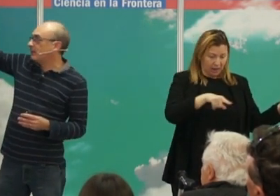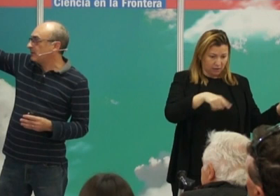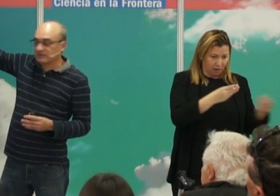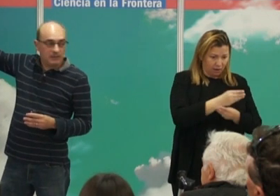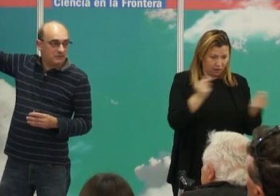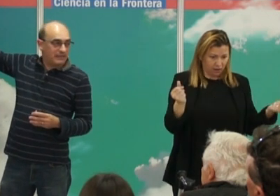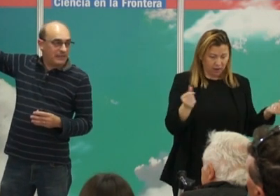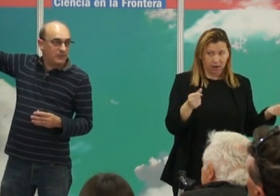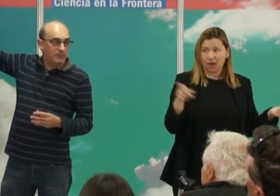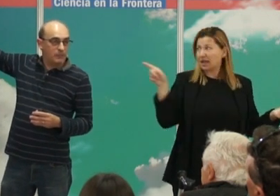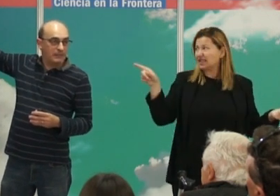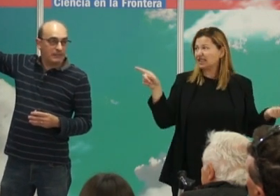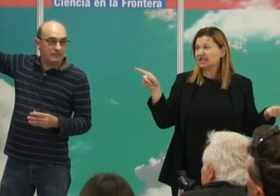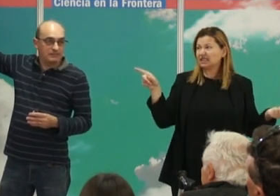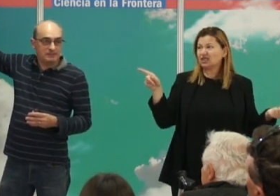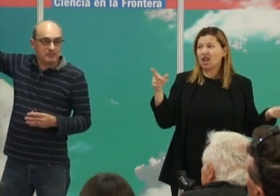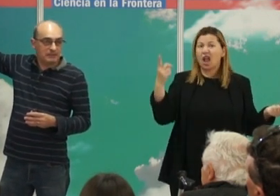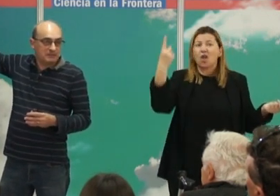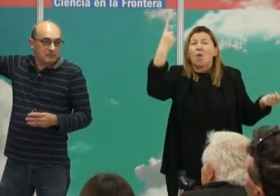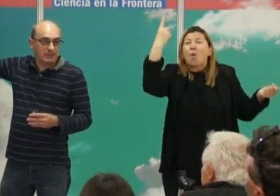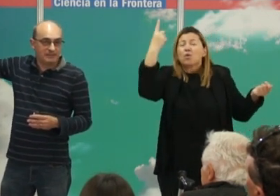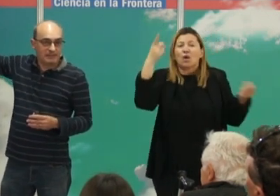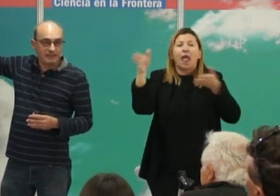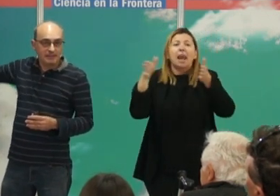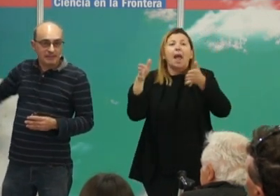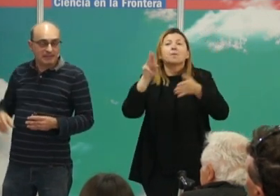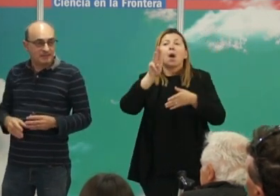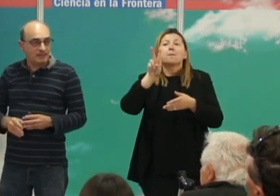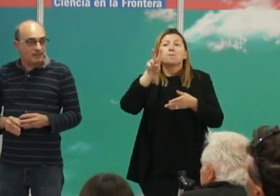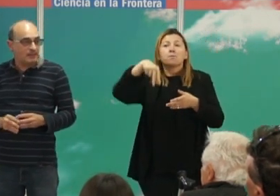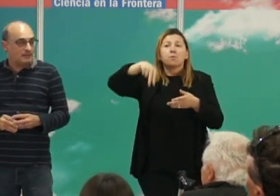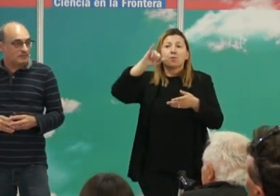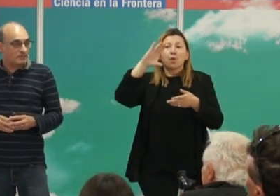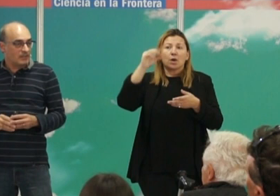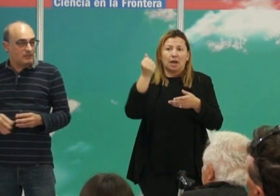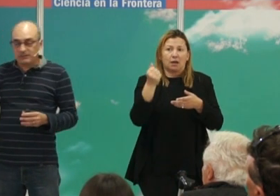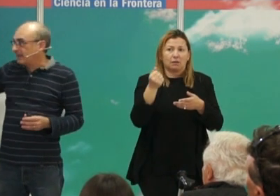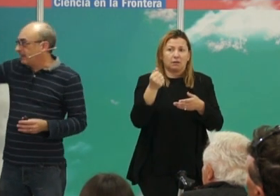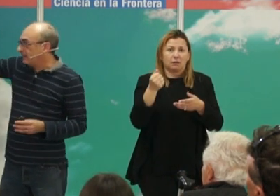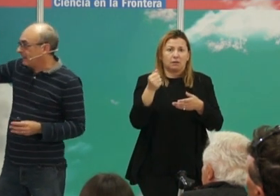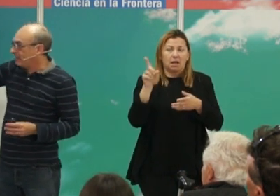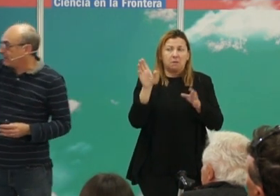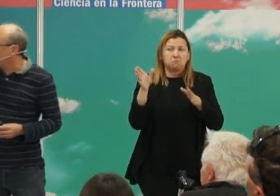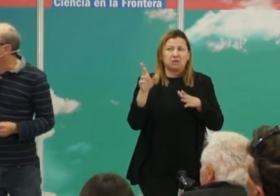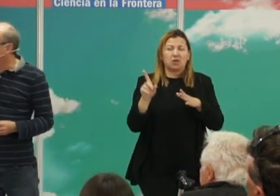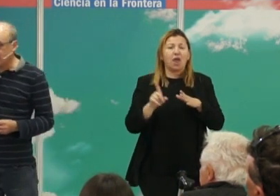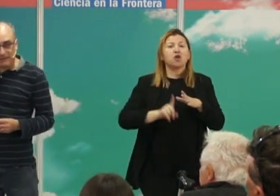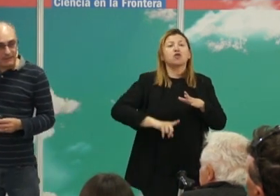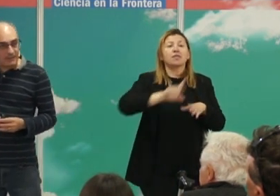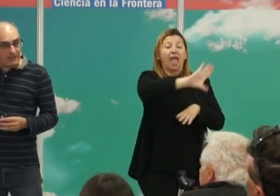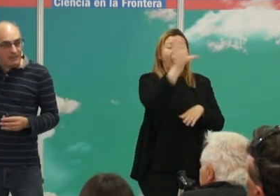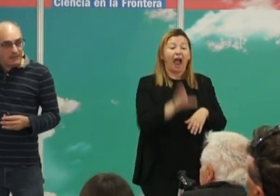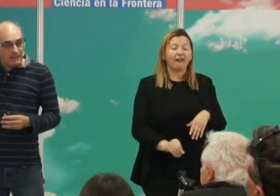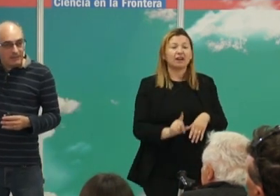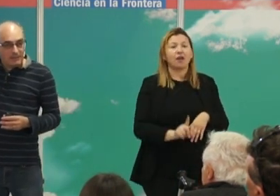Aquí aparece uno, pero estamos ya en la época púnica, podría ser casi del norte de África. Es